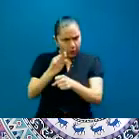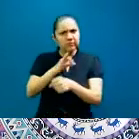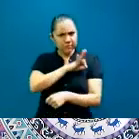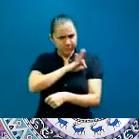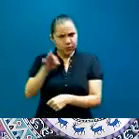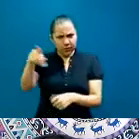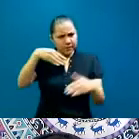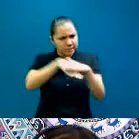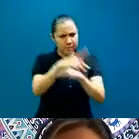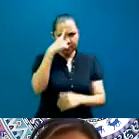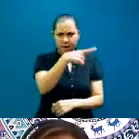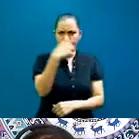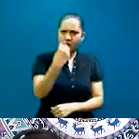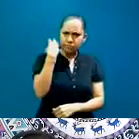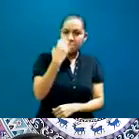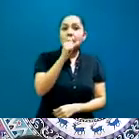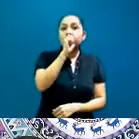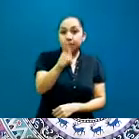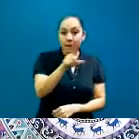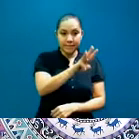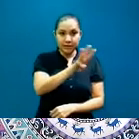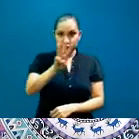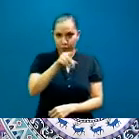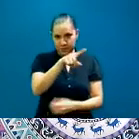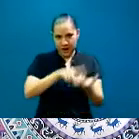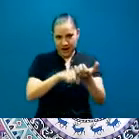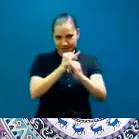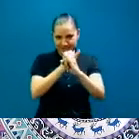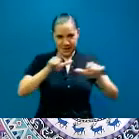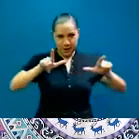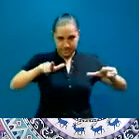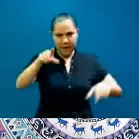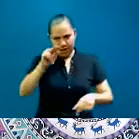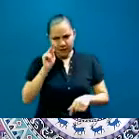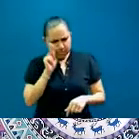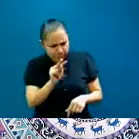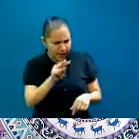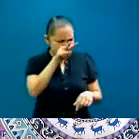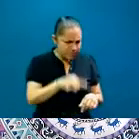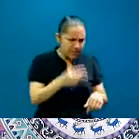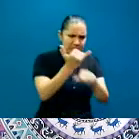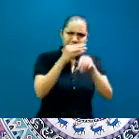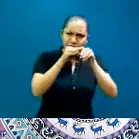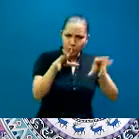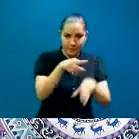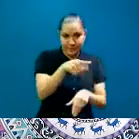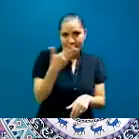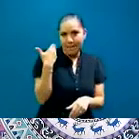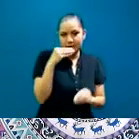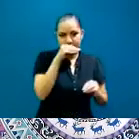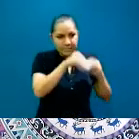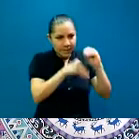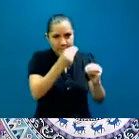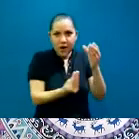Colegio Mexicano de Interpretes de Conferencias.com.mx Son bienvenidos y nos encantará